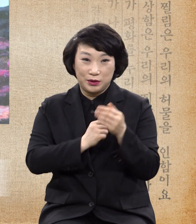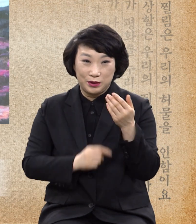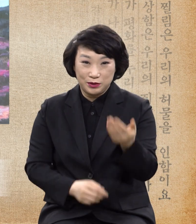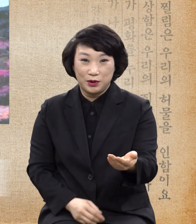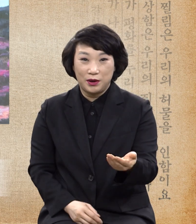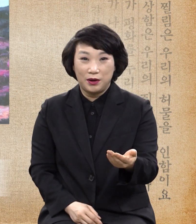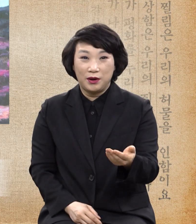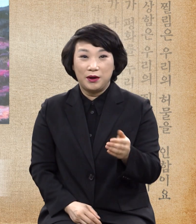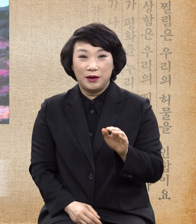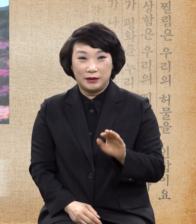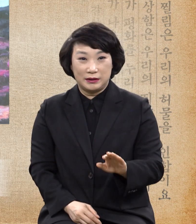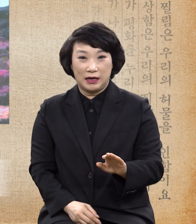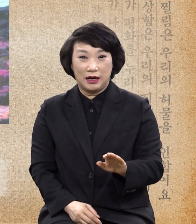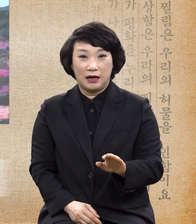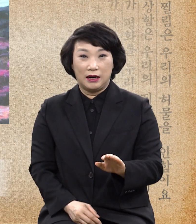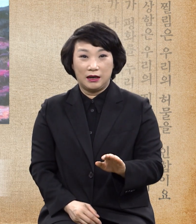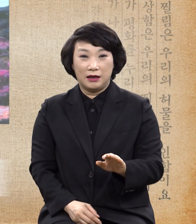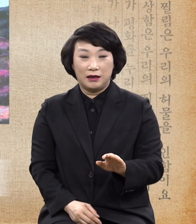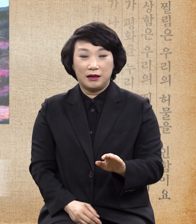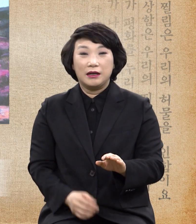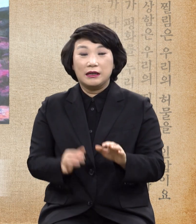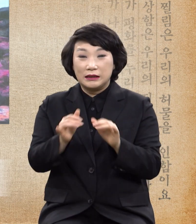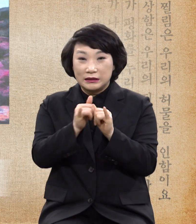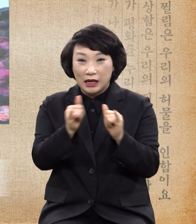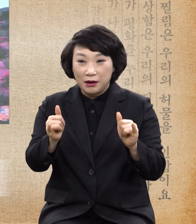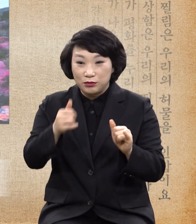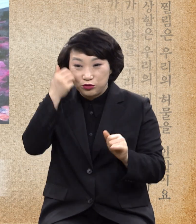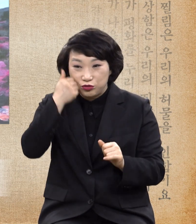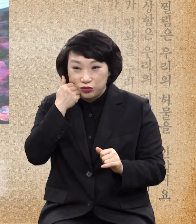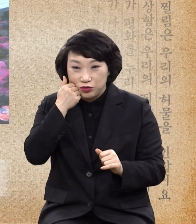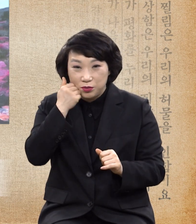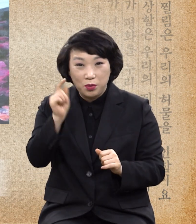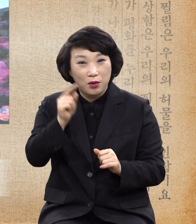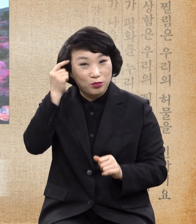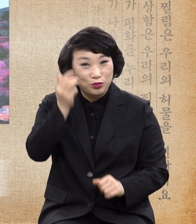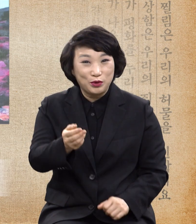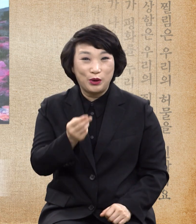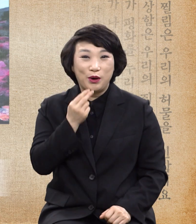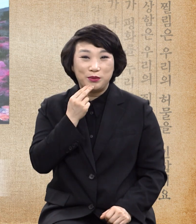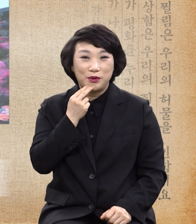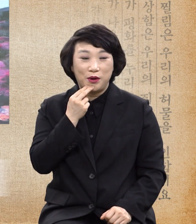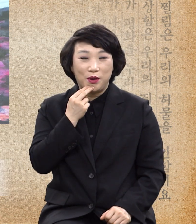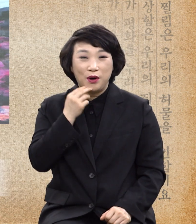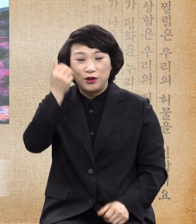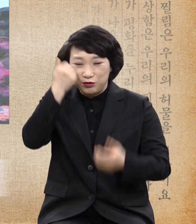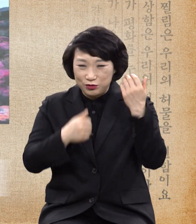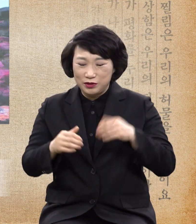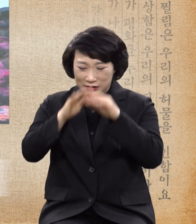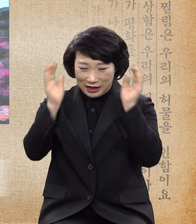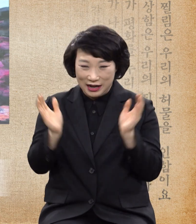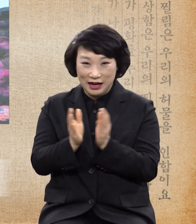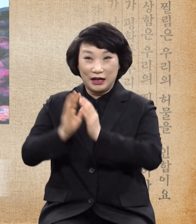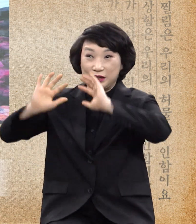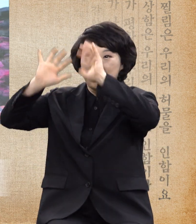그저 사람도 누구냐고 묻지도 않고 누구든지 천국 복음을 전하시고